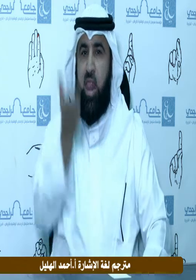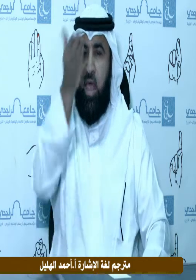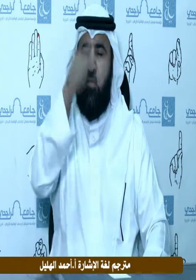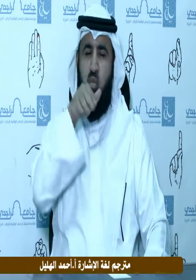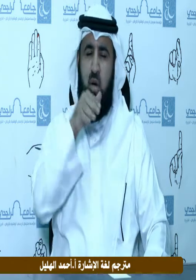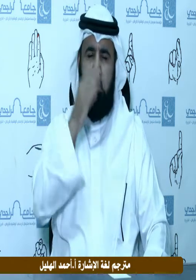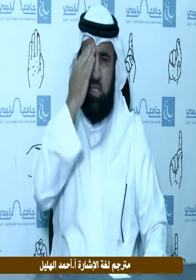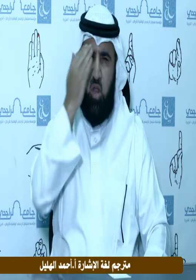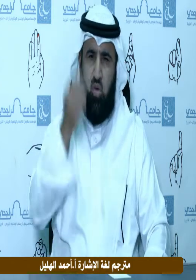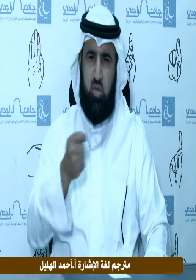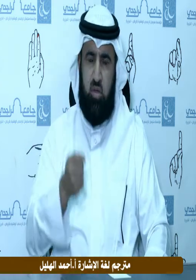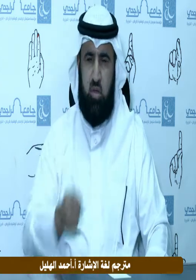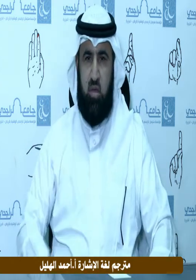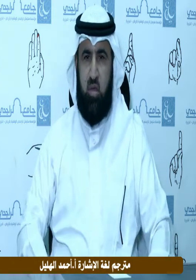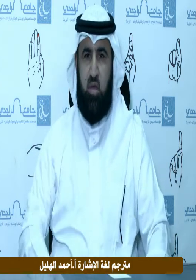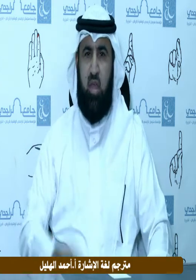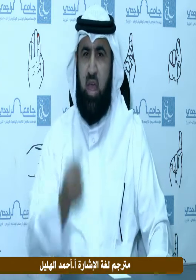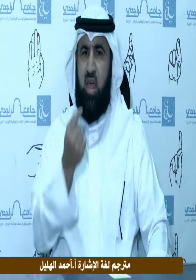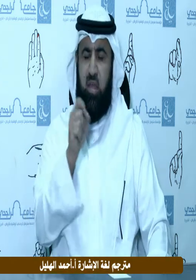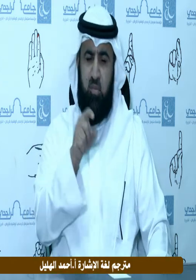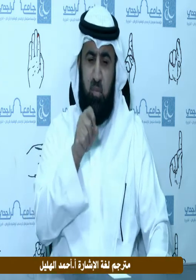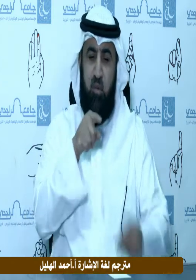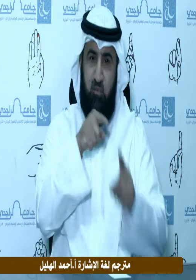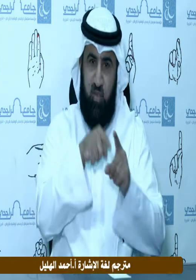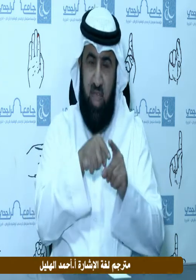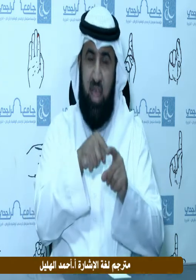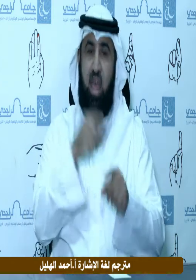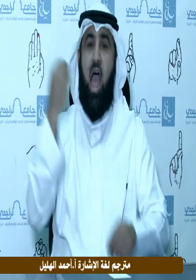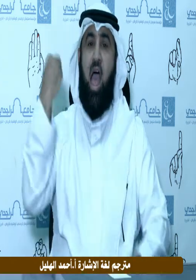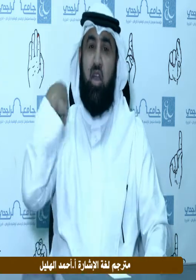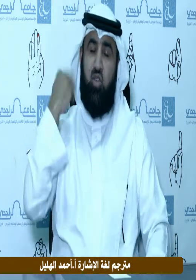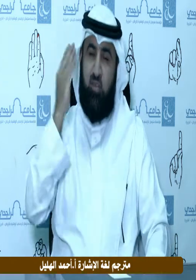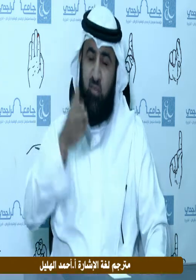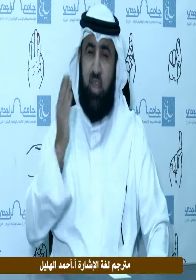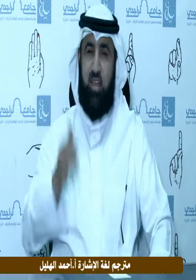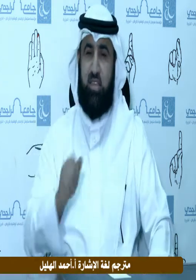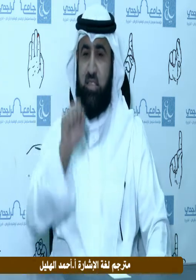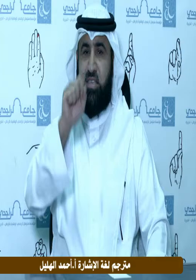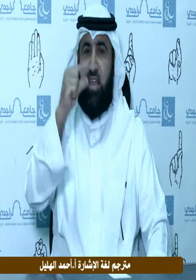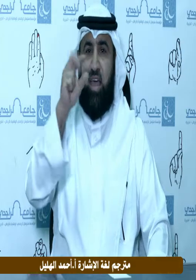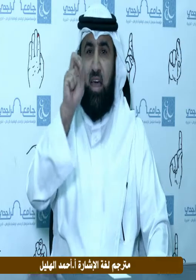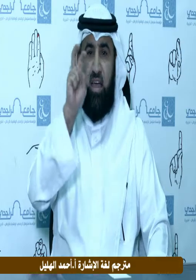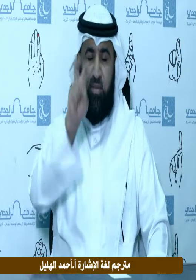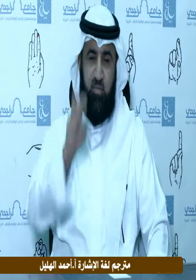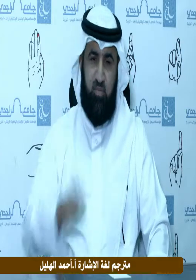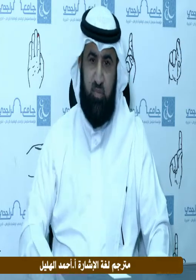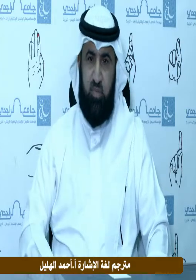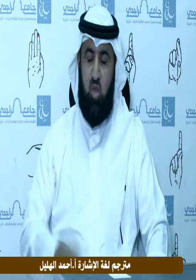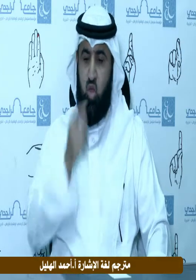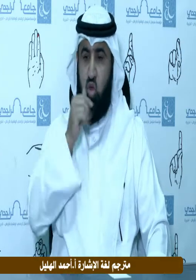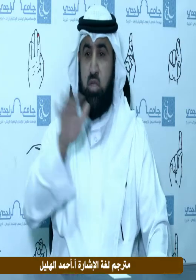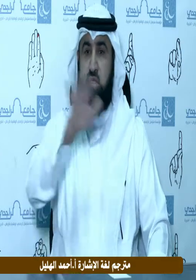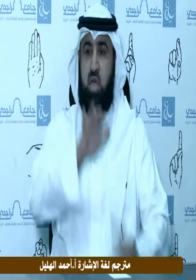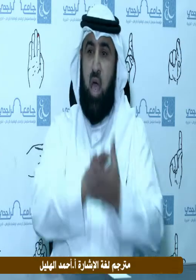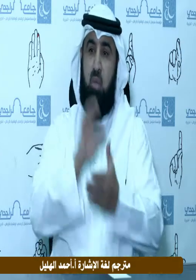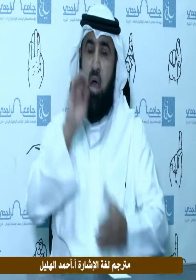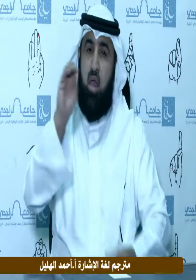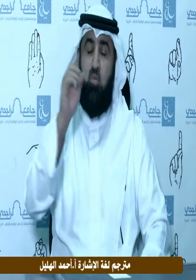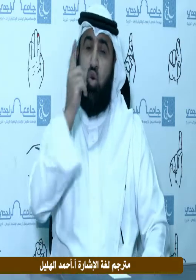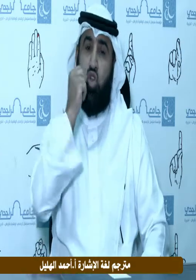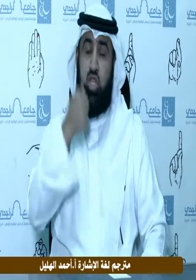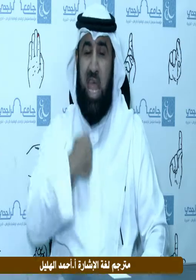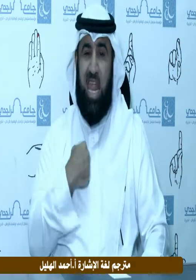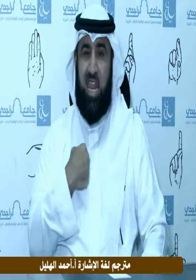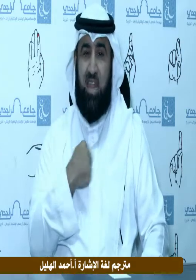وسلم وفي ببع أحدكم صدقه قال الصحابة يا رسول الله أو يأتي